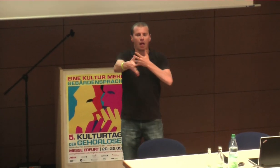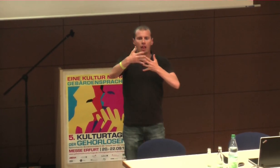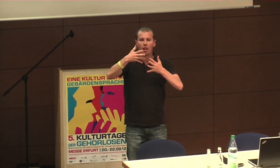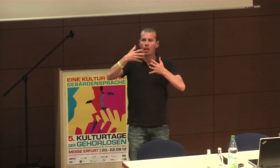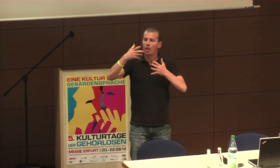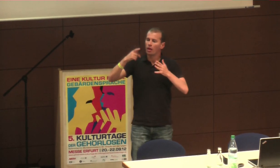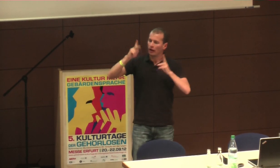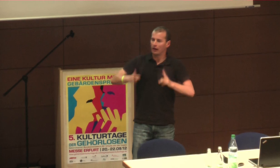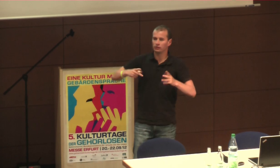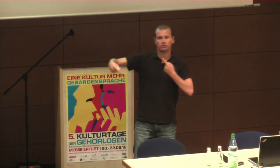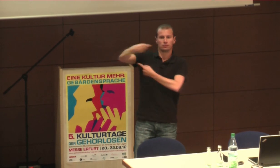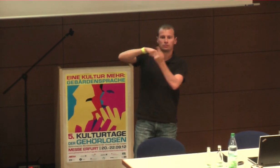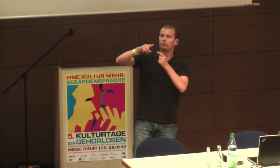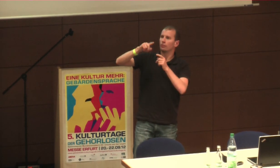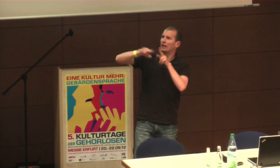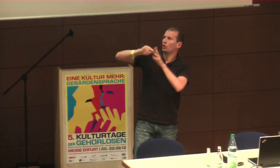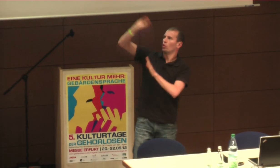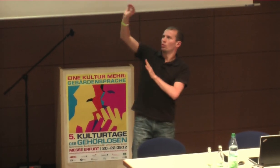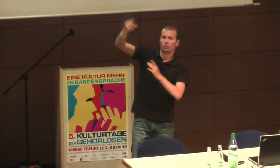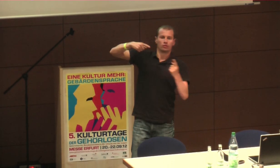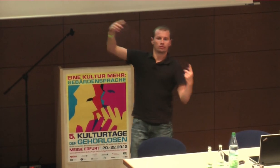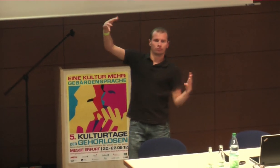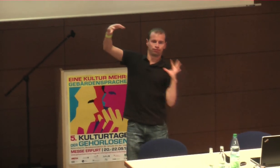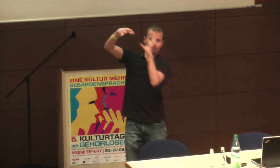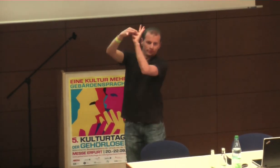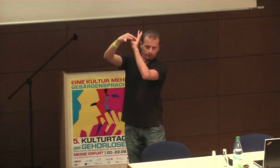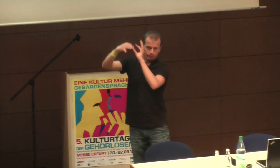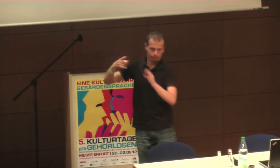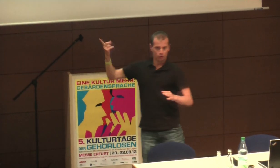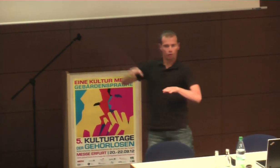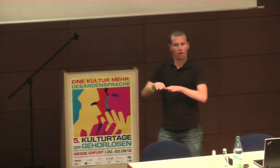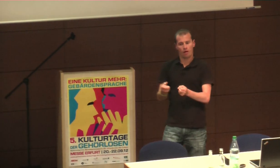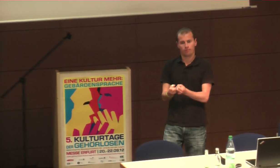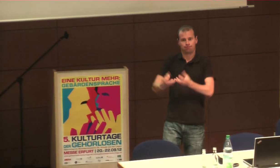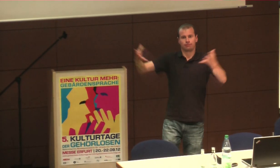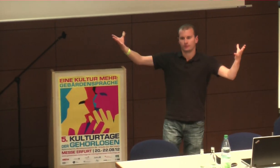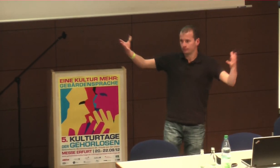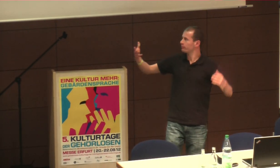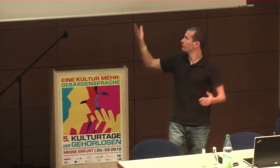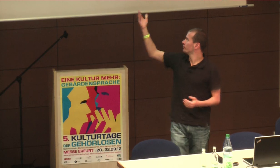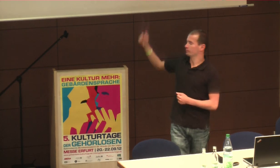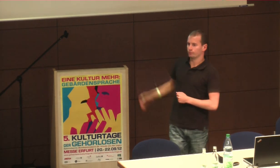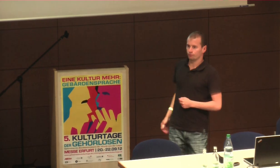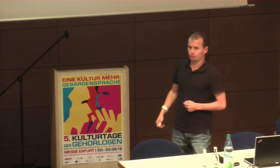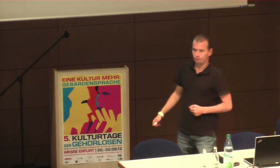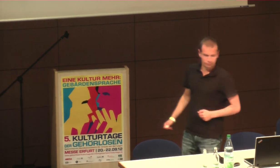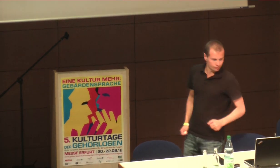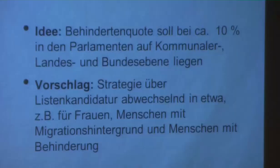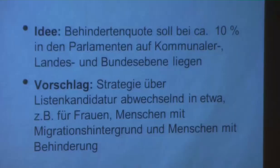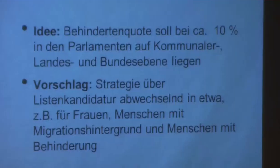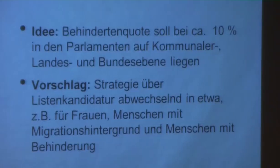dann auch sieht, das ist nicht in Ordnung so. Und dass sozusagen diese Zivilgesellschaft dann auf sich, es gibt ja die